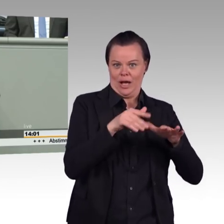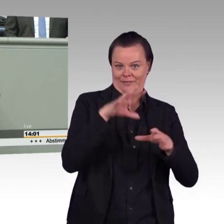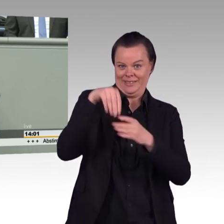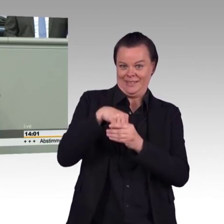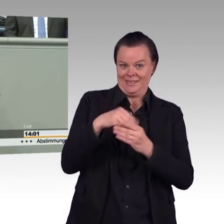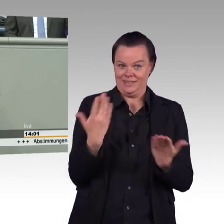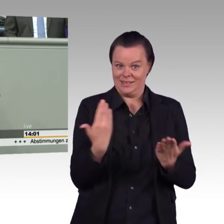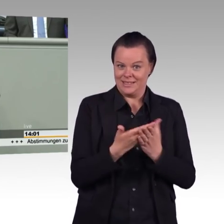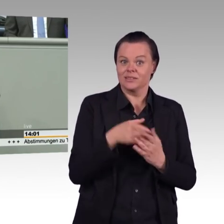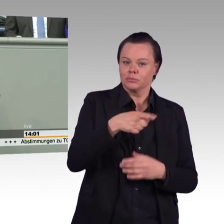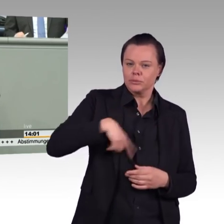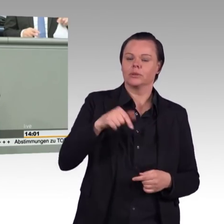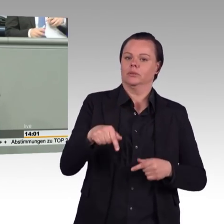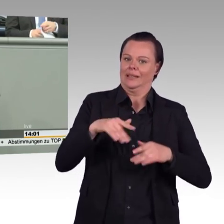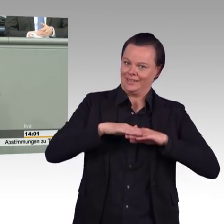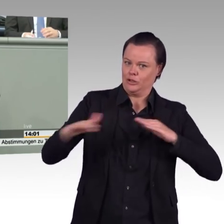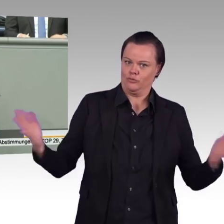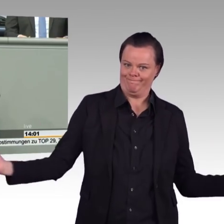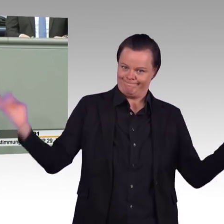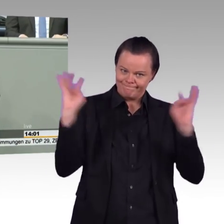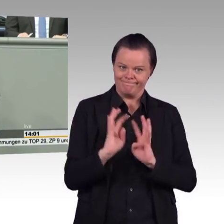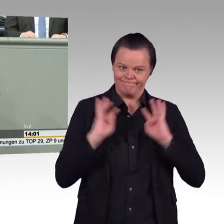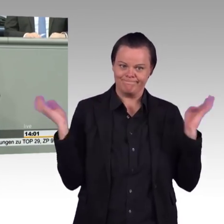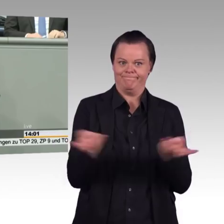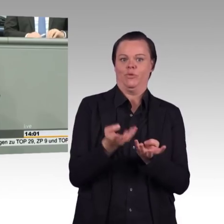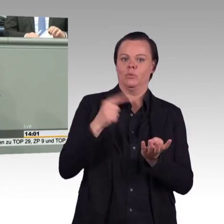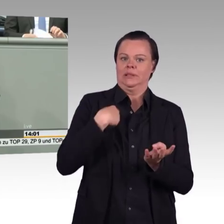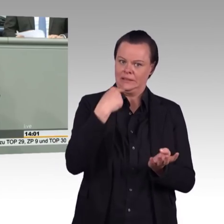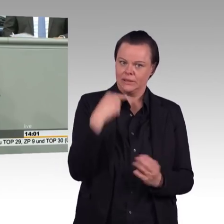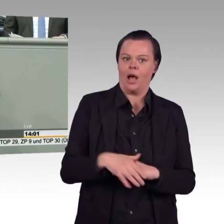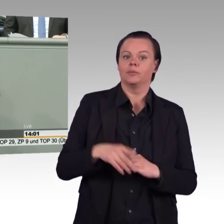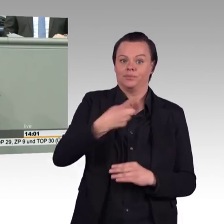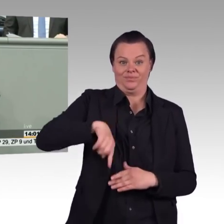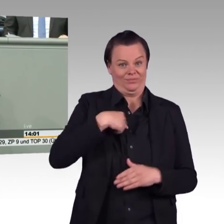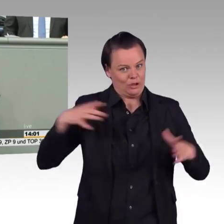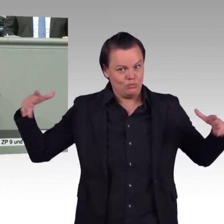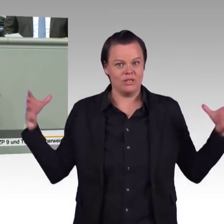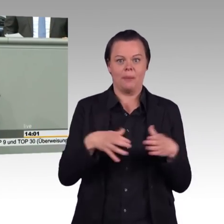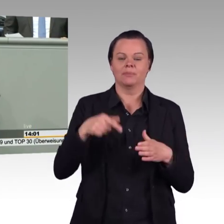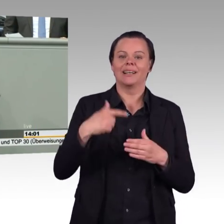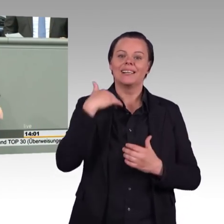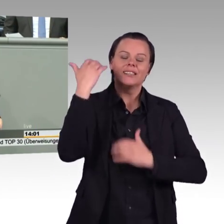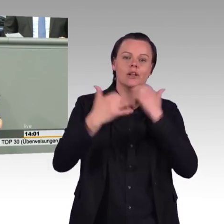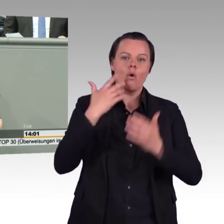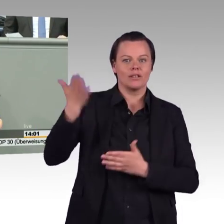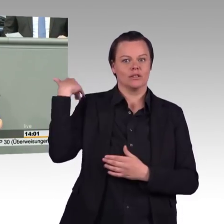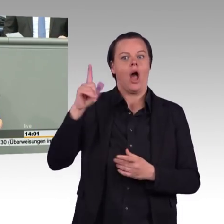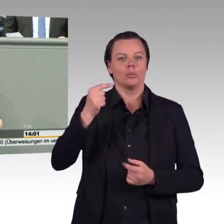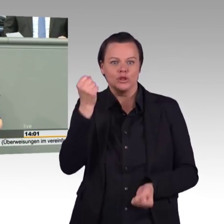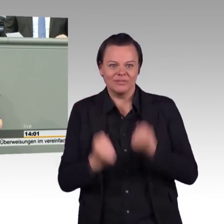Und die Grünen, Frau Baerbock, haben sich auf eine Frage konzentriert. Das kann man als Grüne machen. Aber wir als Sozialdemokratie haben eine